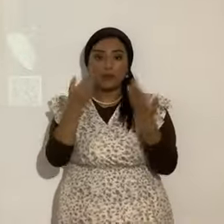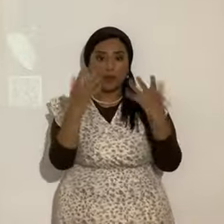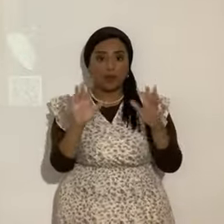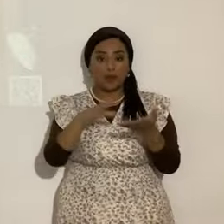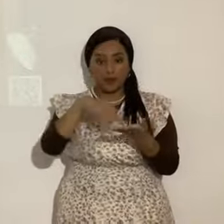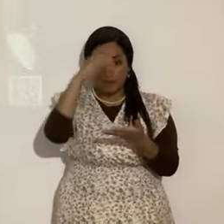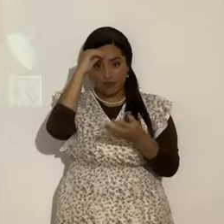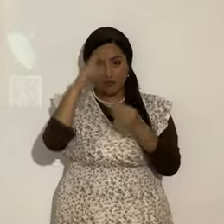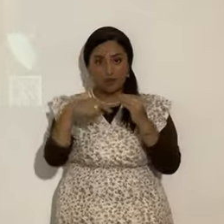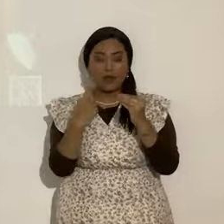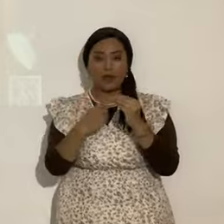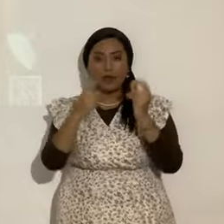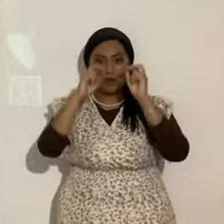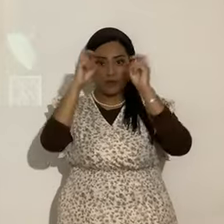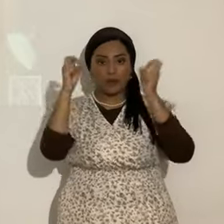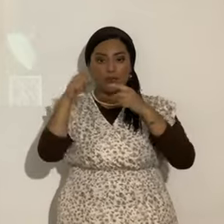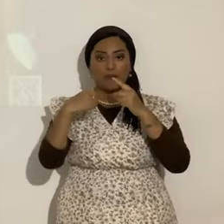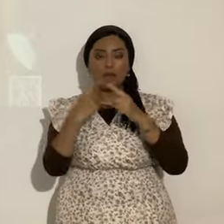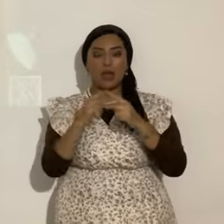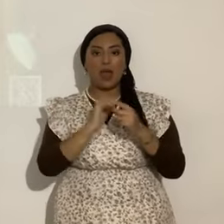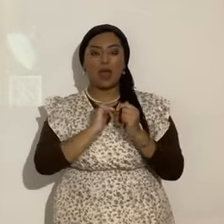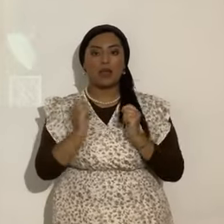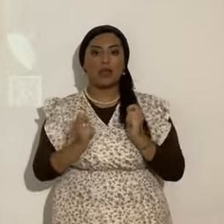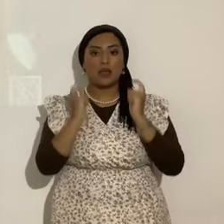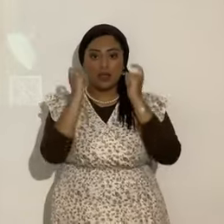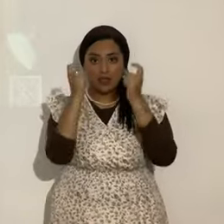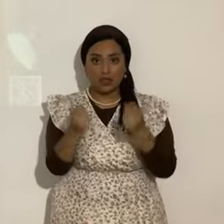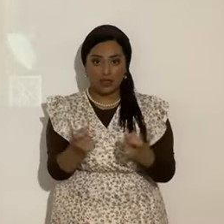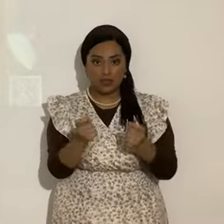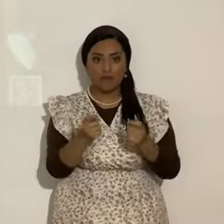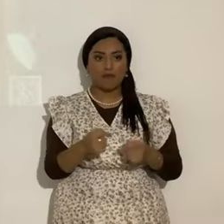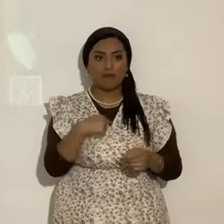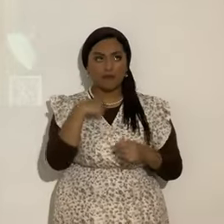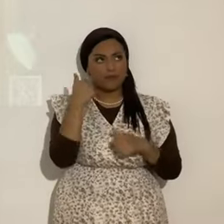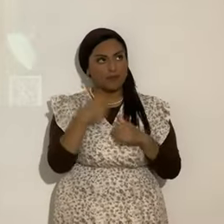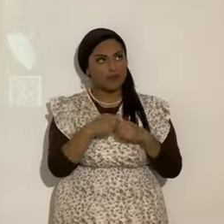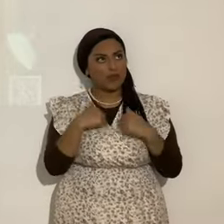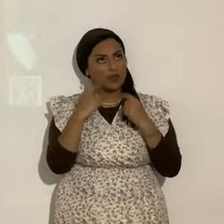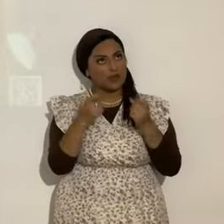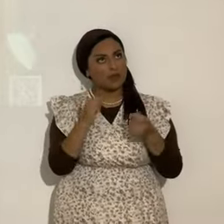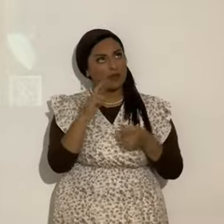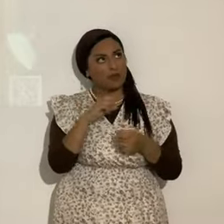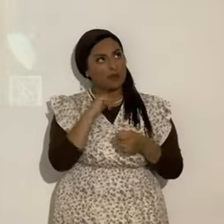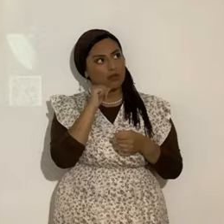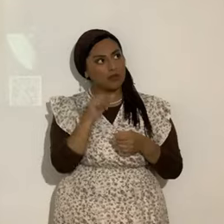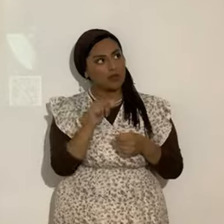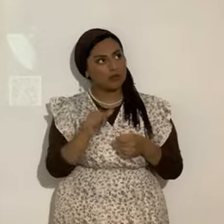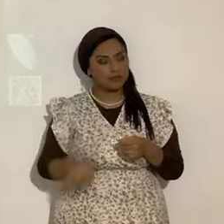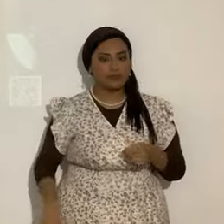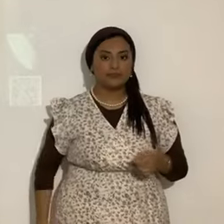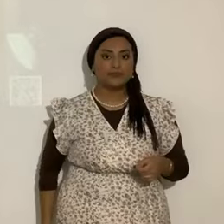administración cuando yo lo di ahí. Bueno, no me acuerdo si lo di o no. ¿Sí? Ahora.